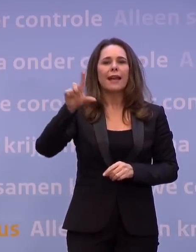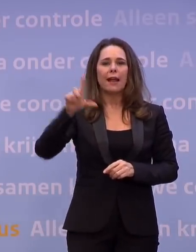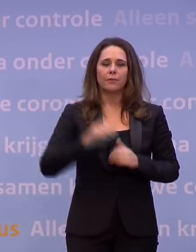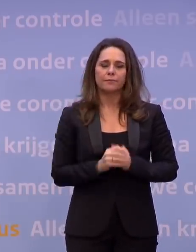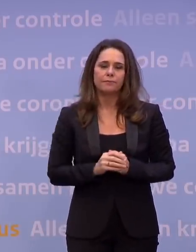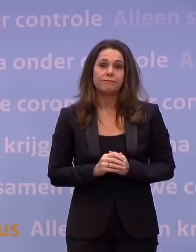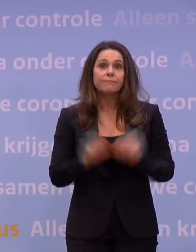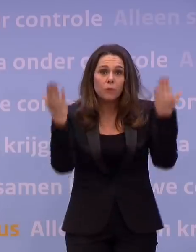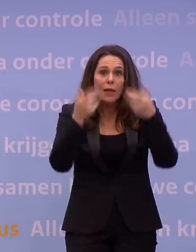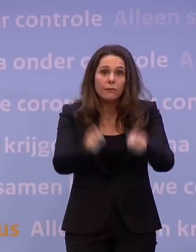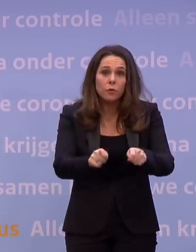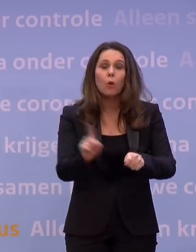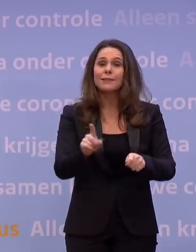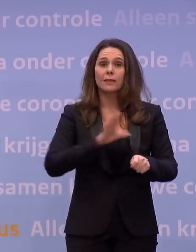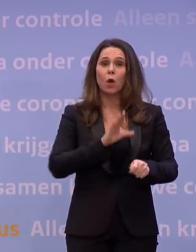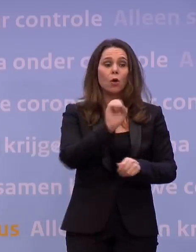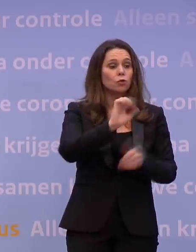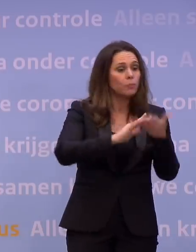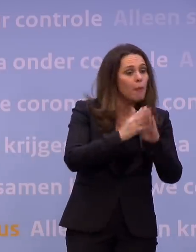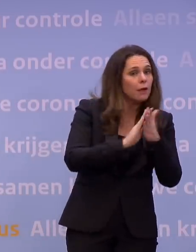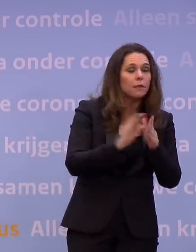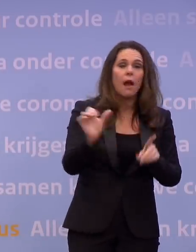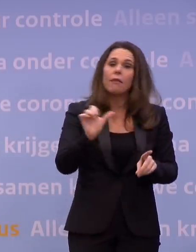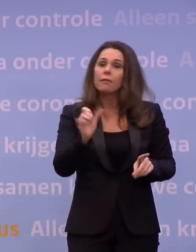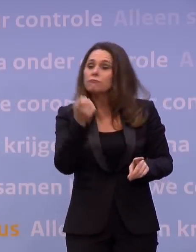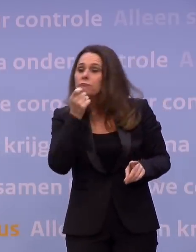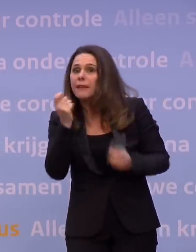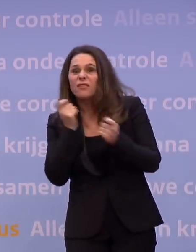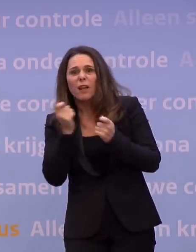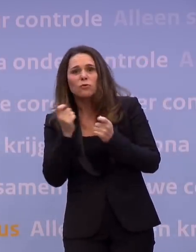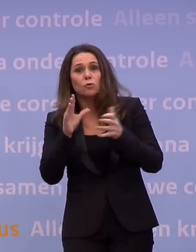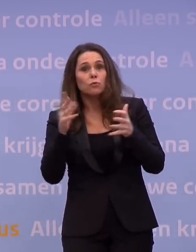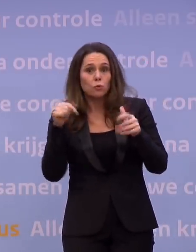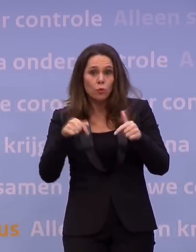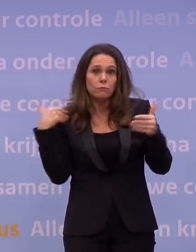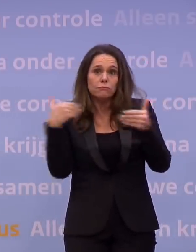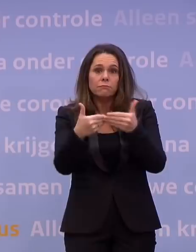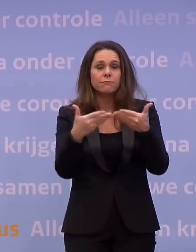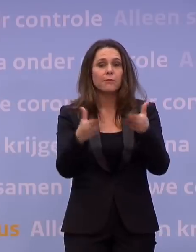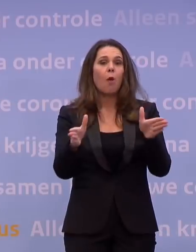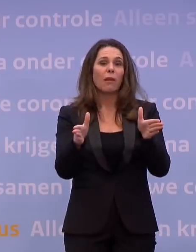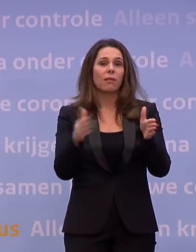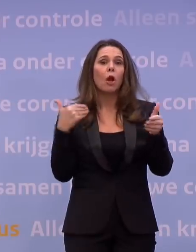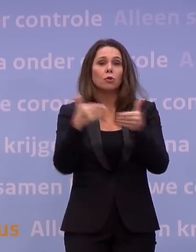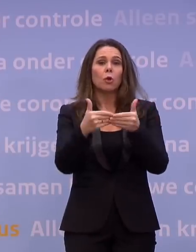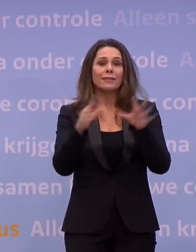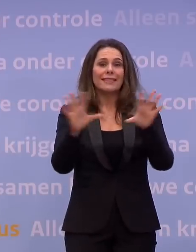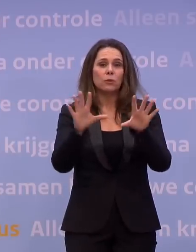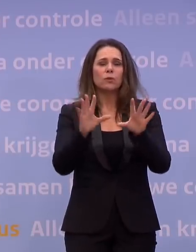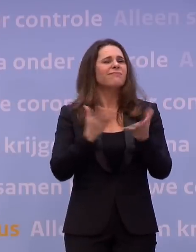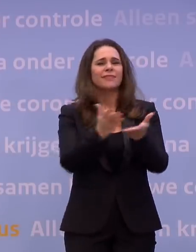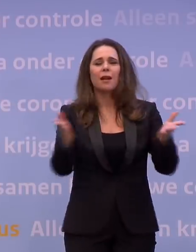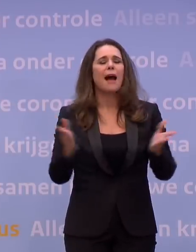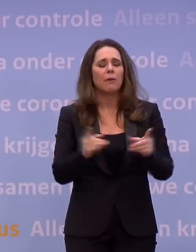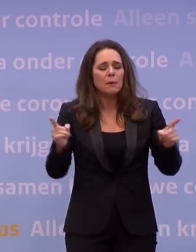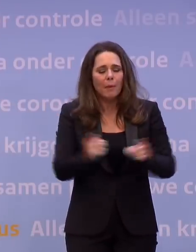supermarkten en andere levensmiddelenwinkels, die nu nog soms tot tien uur open zijn, niet allemaal, een beperkt aantal winkels